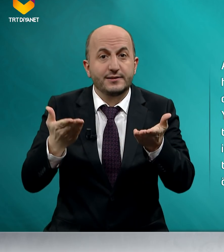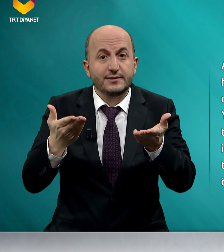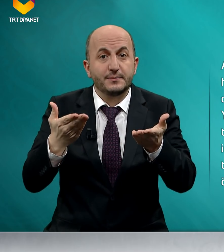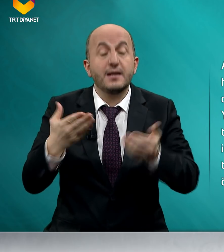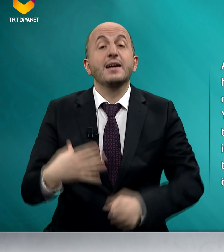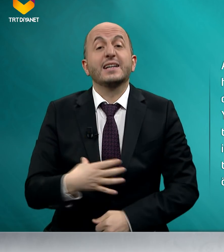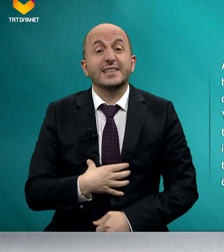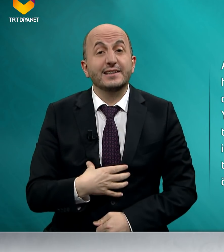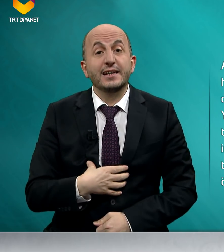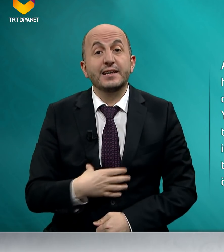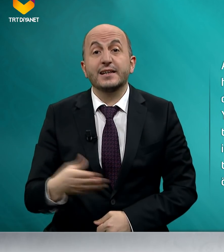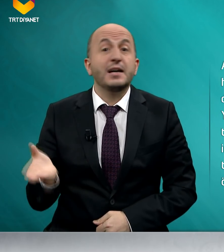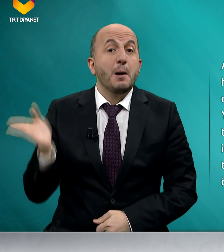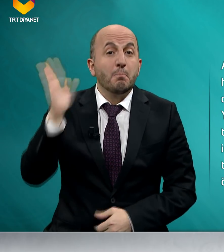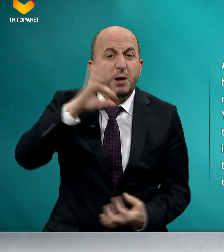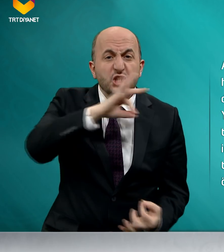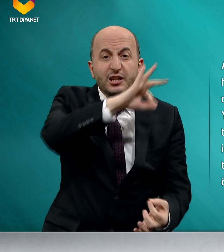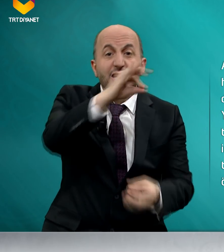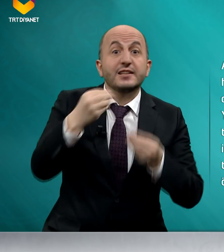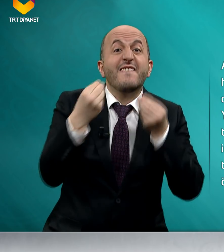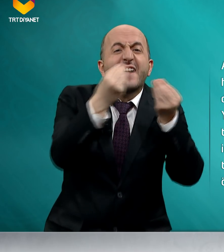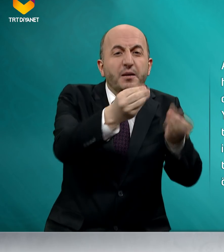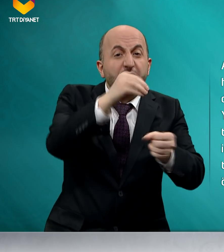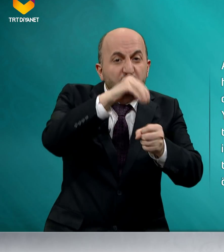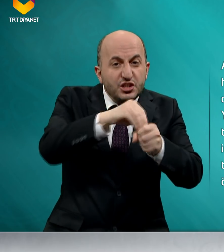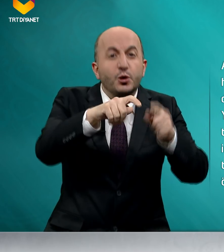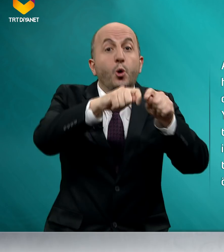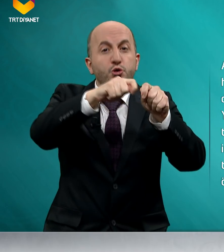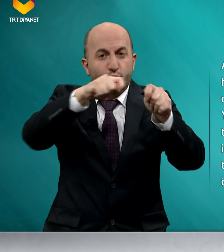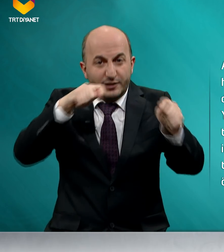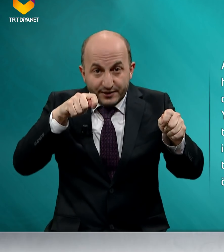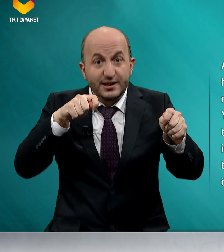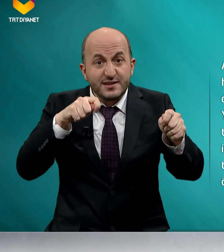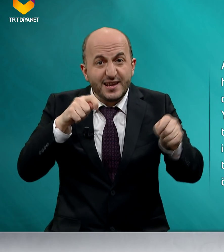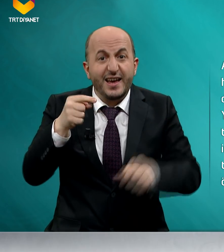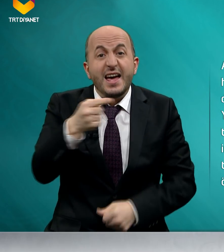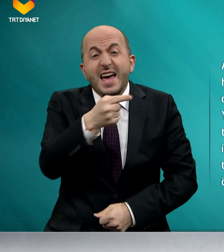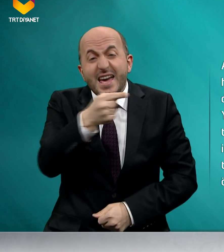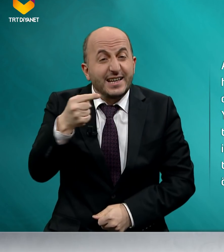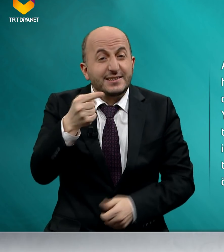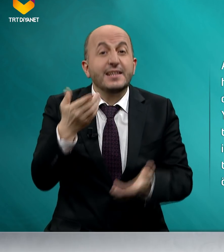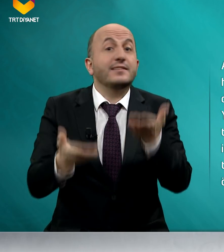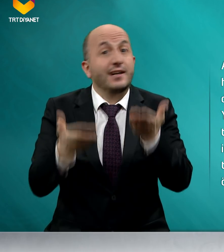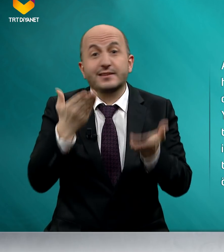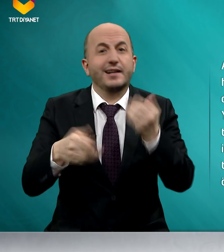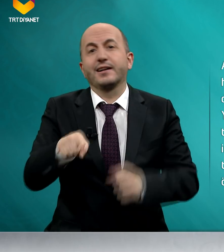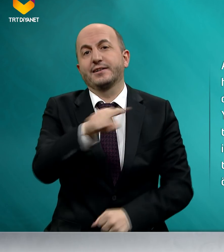Kendileri başkalarına vermek için ölçtüklerinde ise eksik tartarlar.